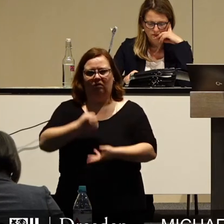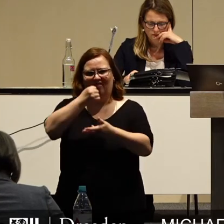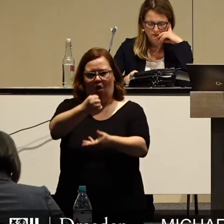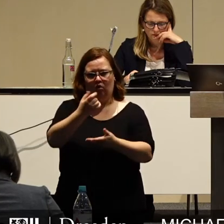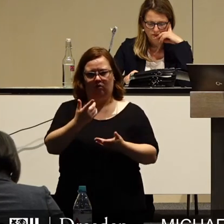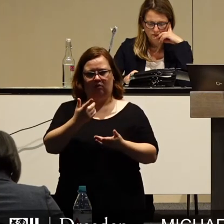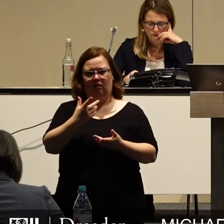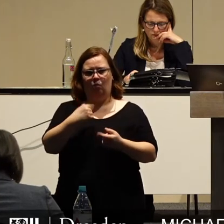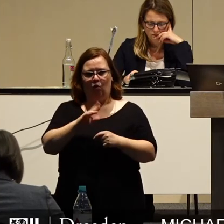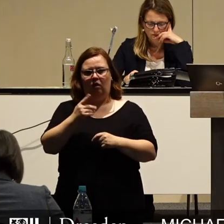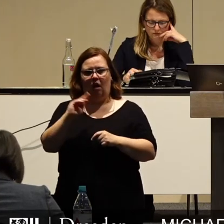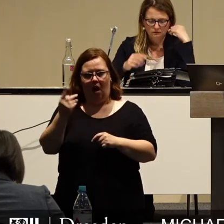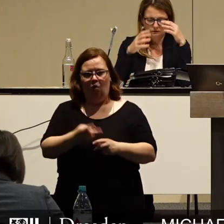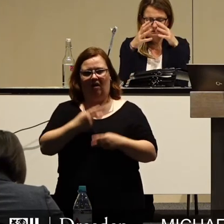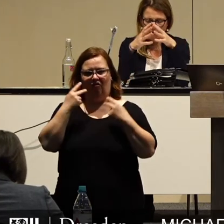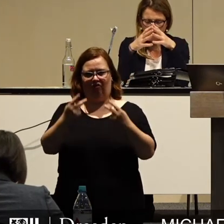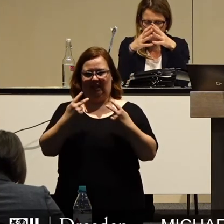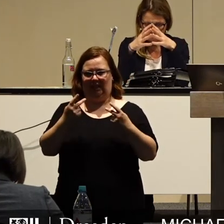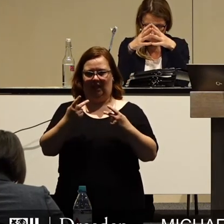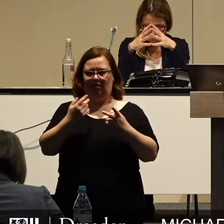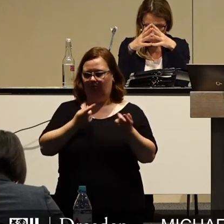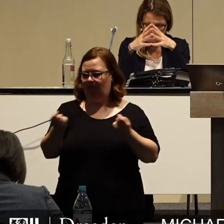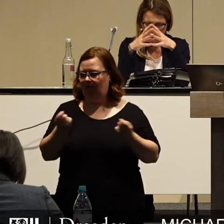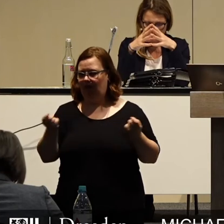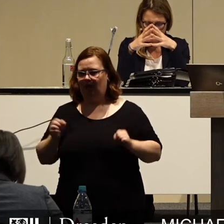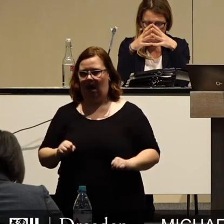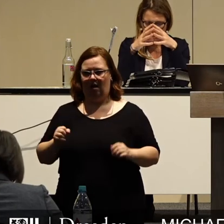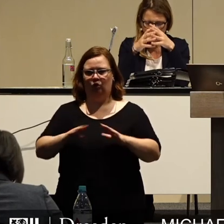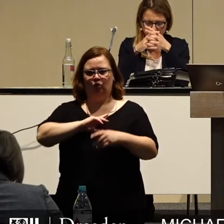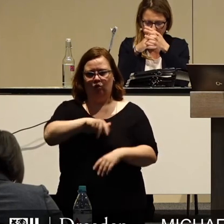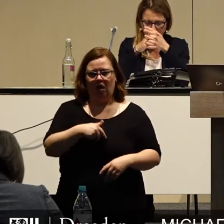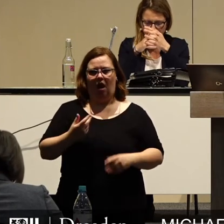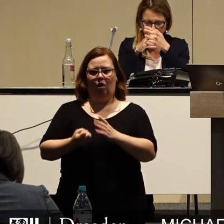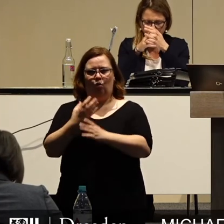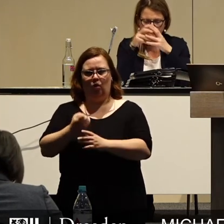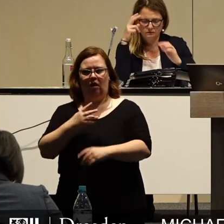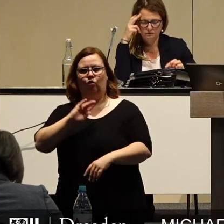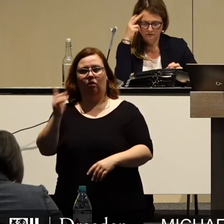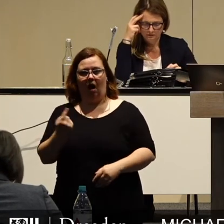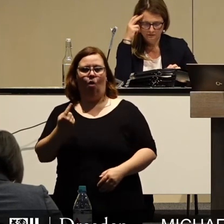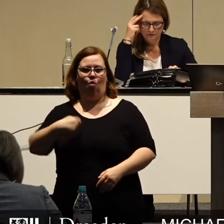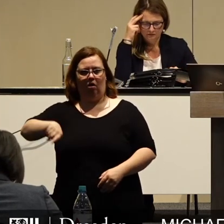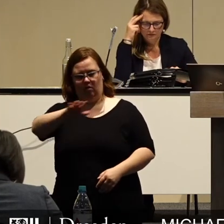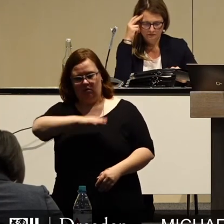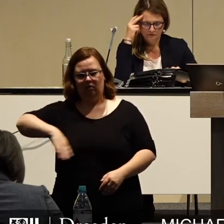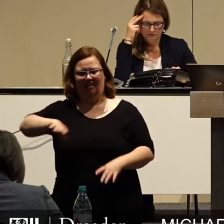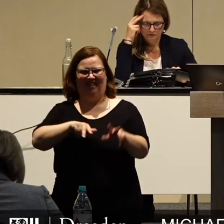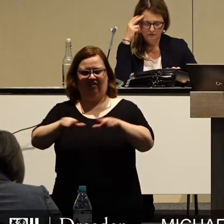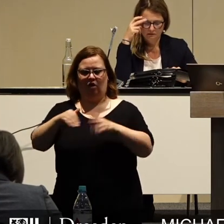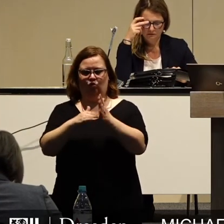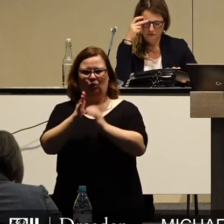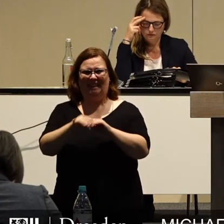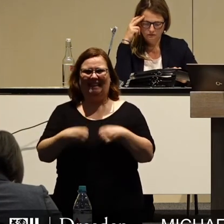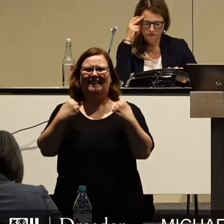mit dem wir weitestgehend die Aufrechterhaltung der sozialen, der kulturellen, ja, unserer urbanen Infrastruktur